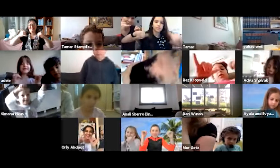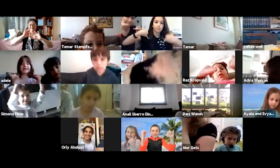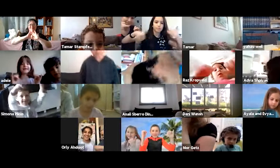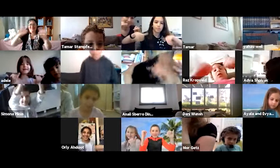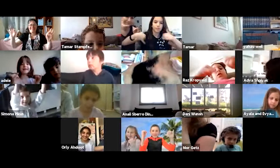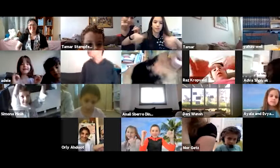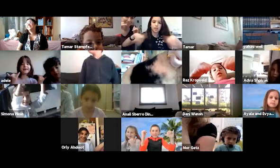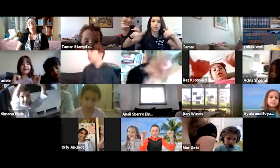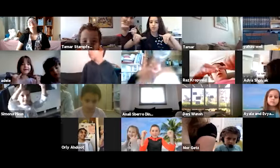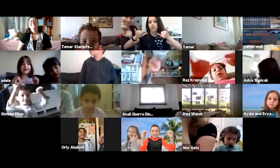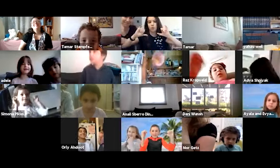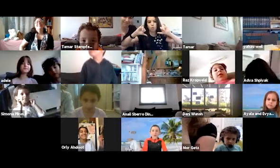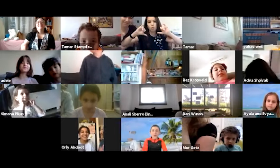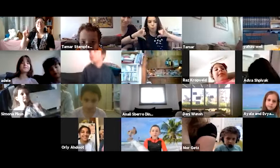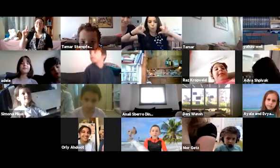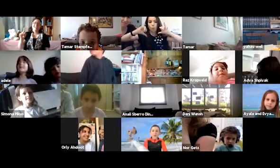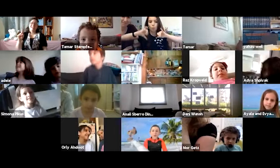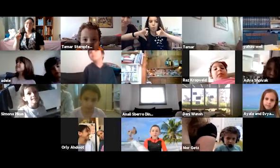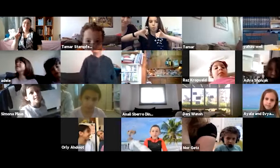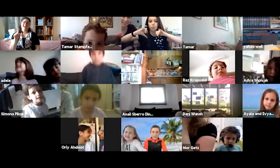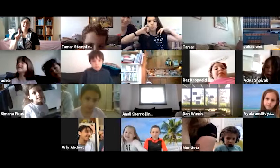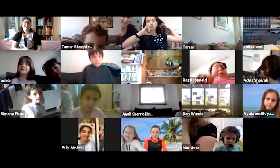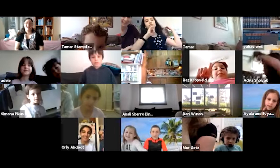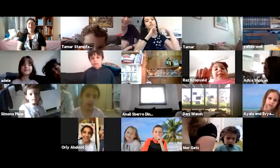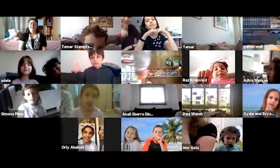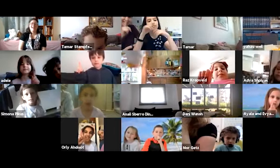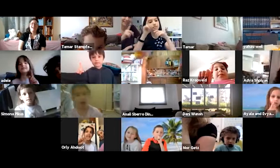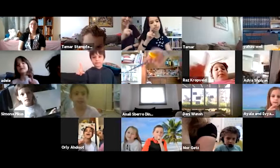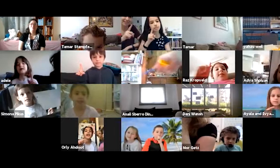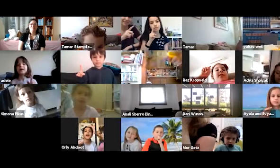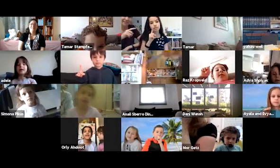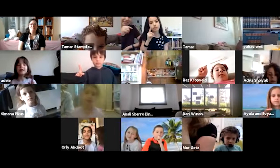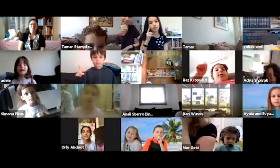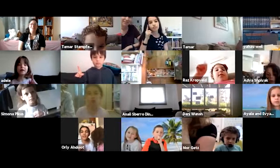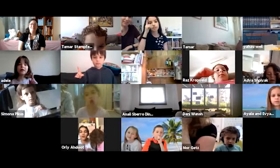מעולה. איך? עד מי יודע.